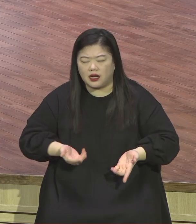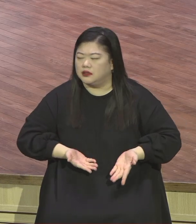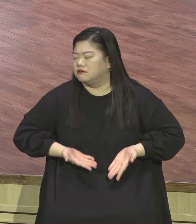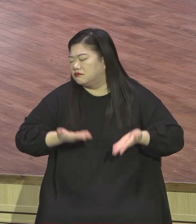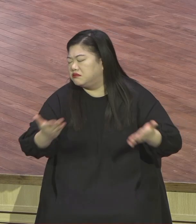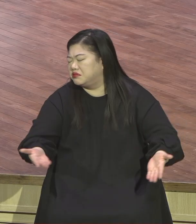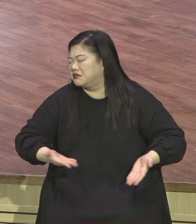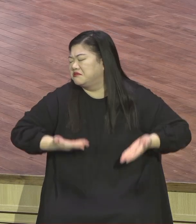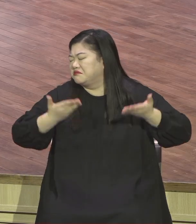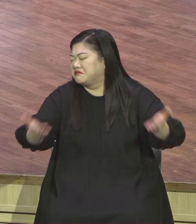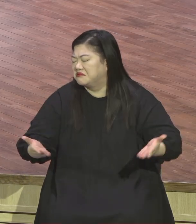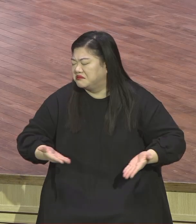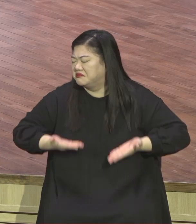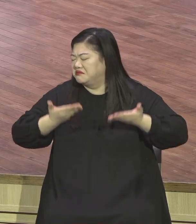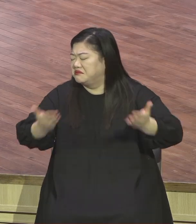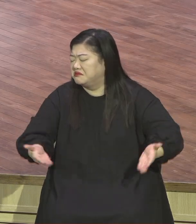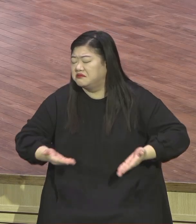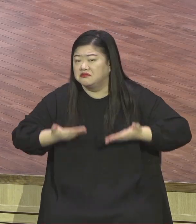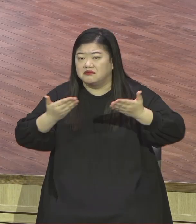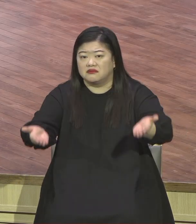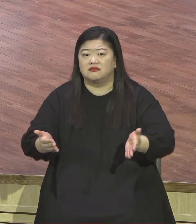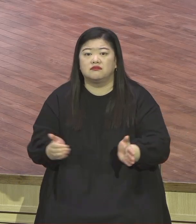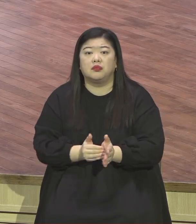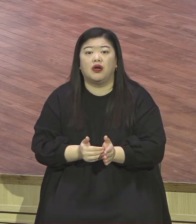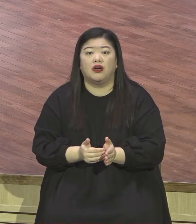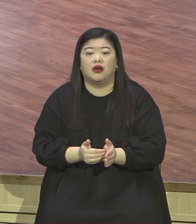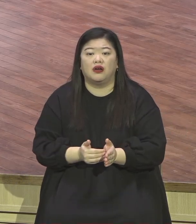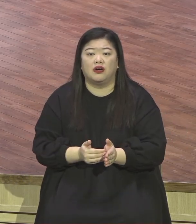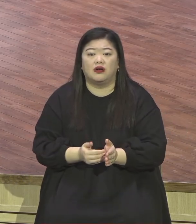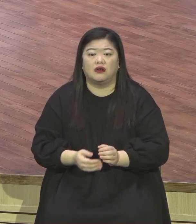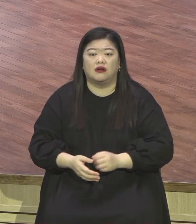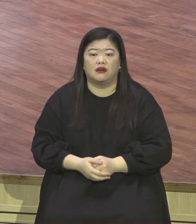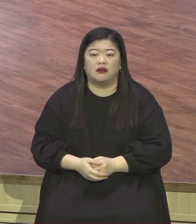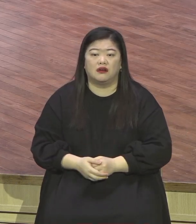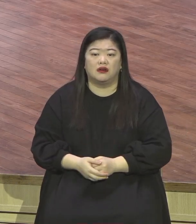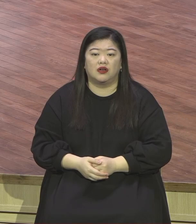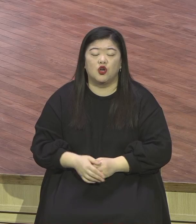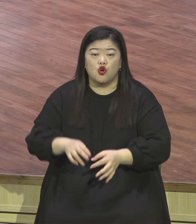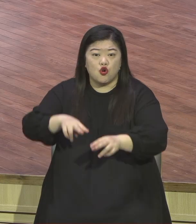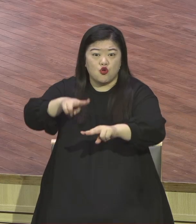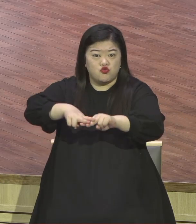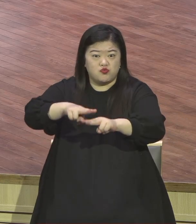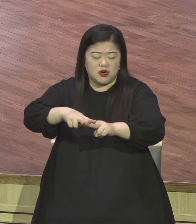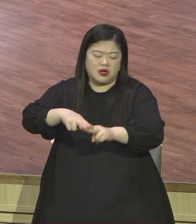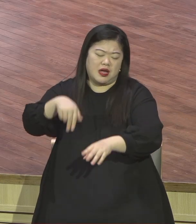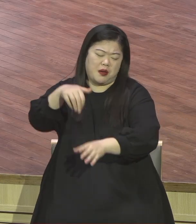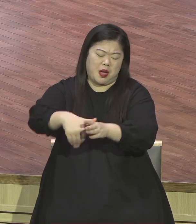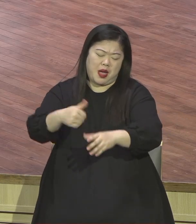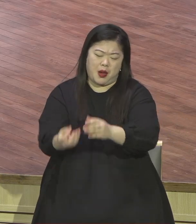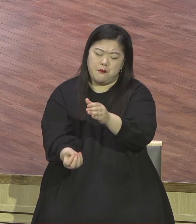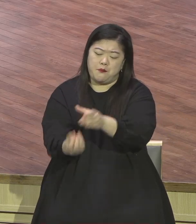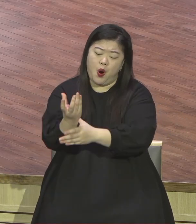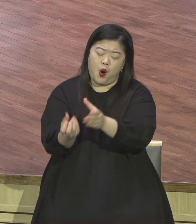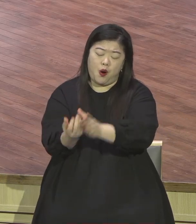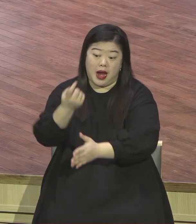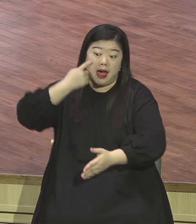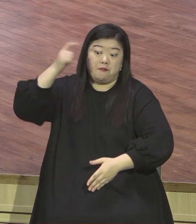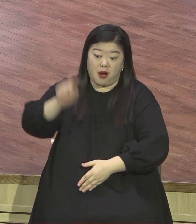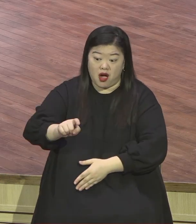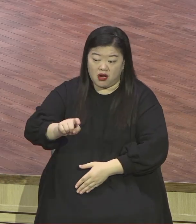죽으라고 판한 거 또 불리에서 쳐다보면 또 죽어 또 파면 또 죽어 또 죽어 하나님이 보고 계시면서 뭐라 그랬습니까 늘